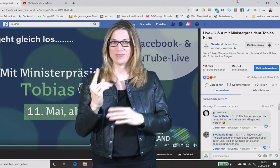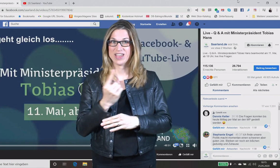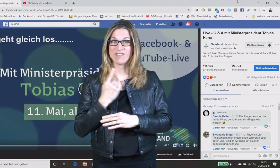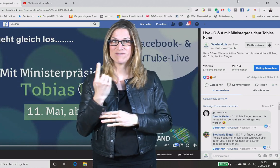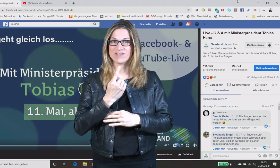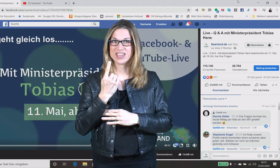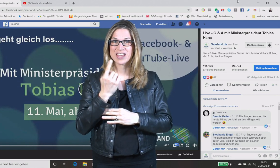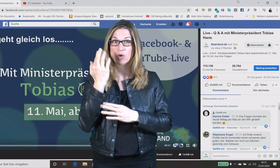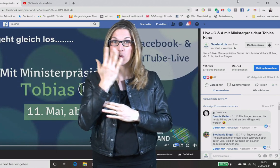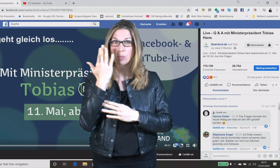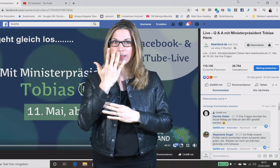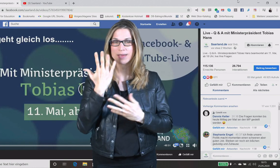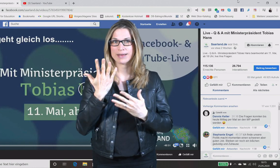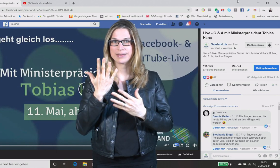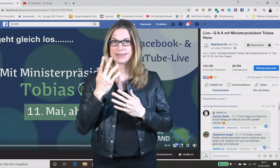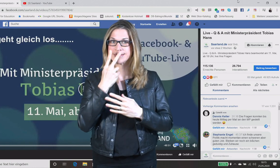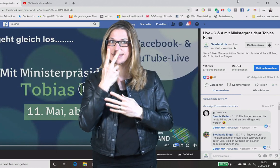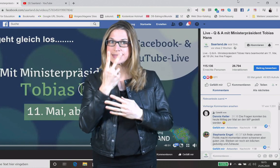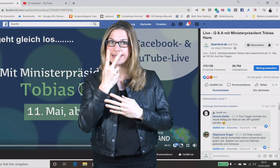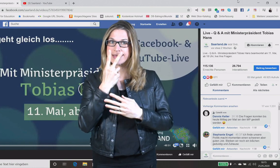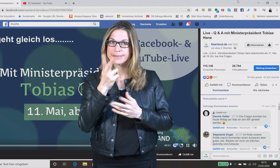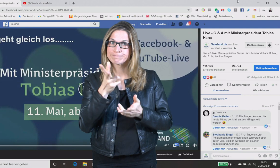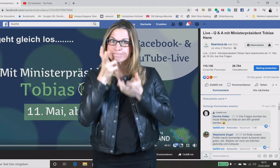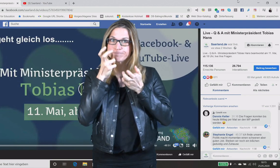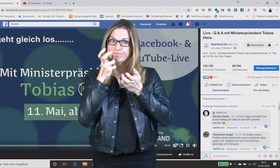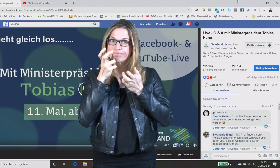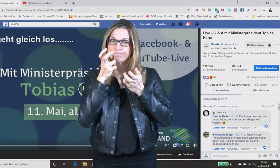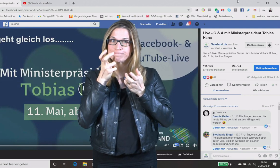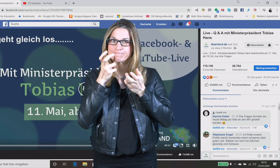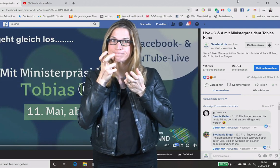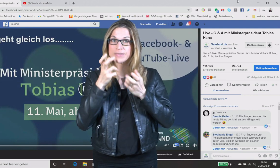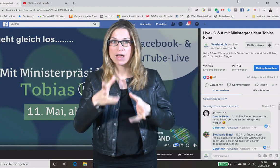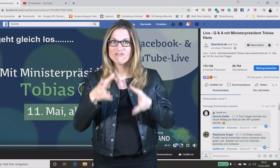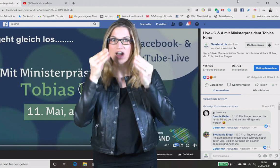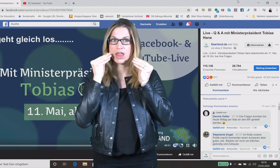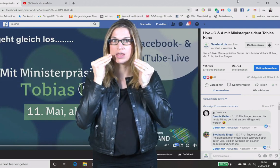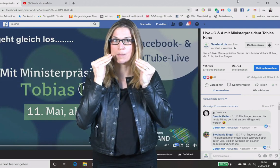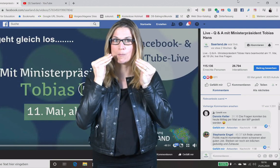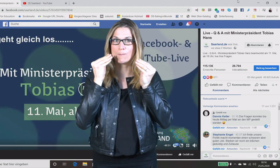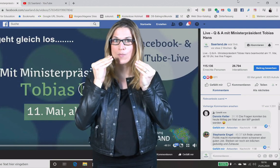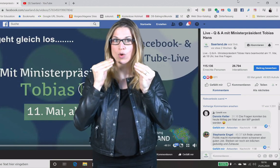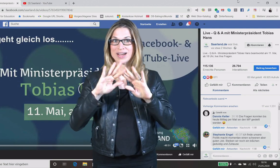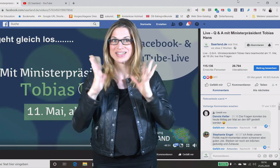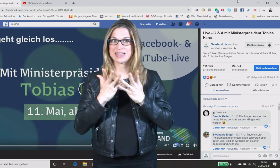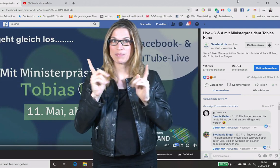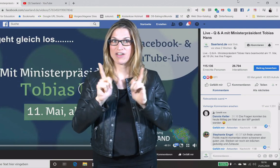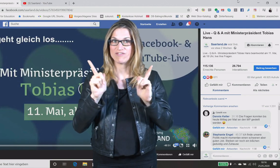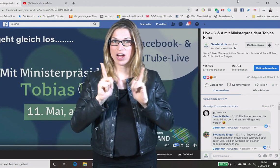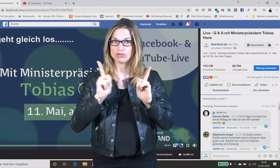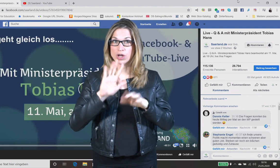Sehverhalten insgesamt der Veranstaltung und auch vielleicht im Kontext mit der Gebärdendolmetscherin